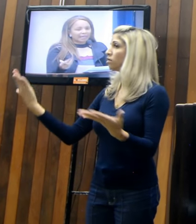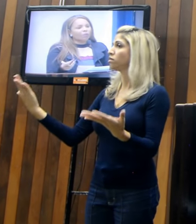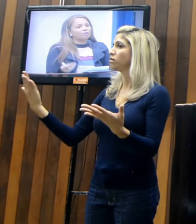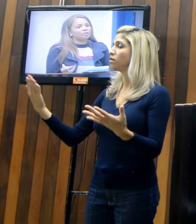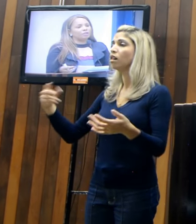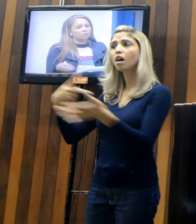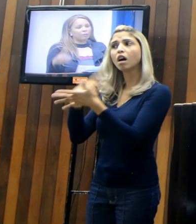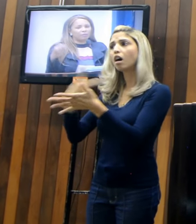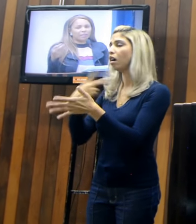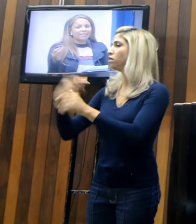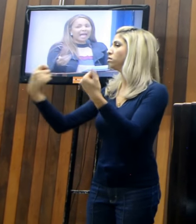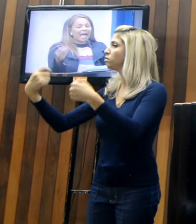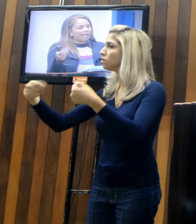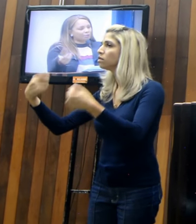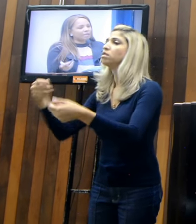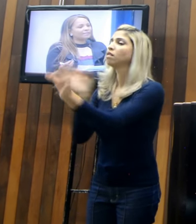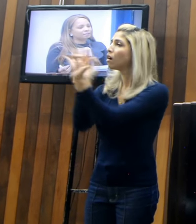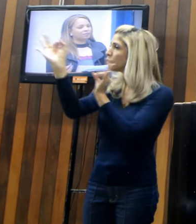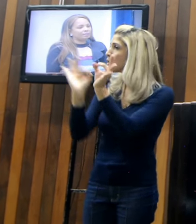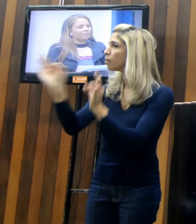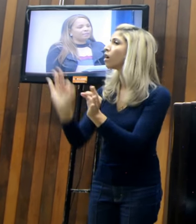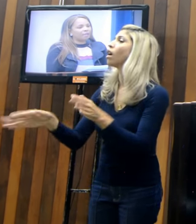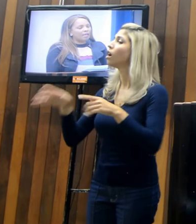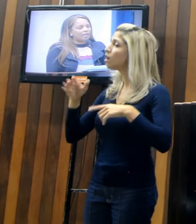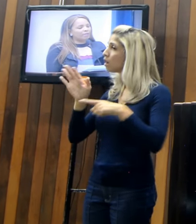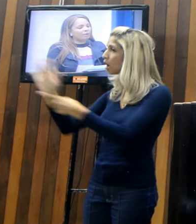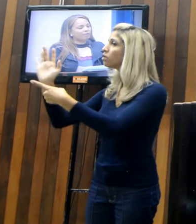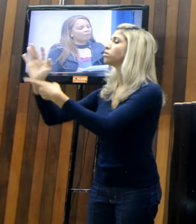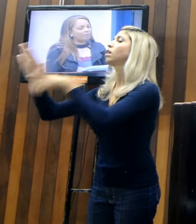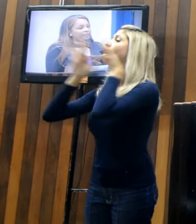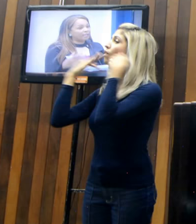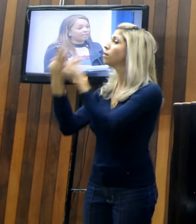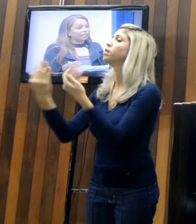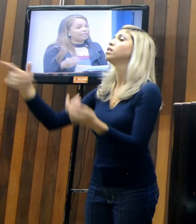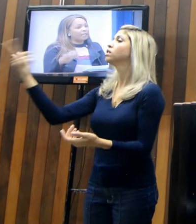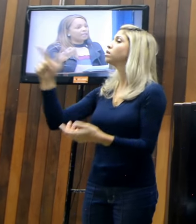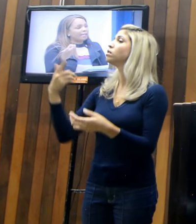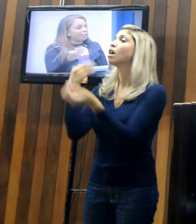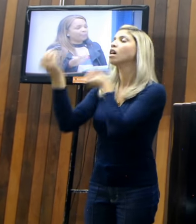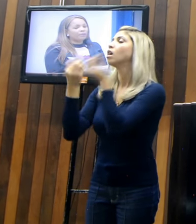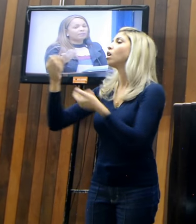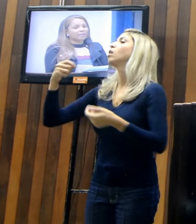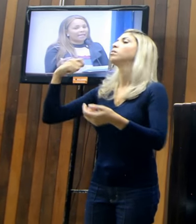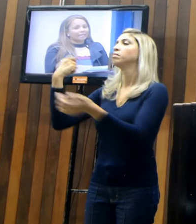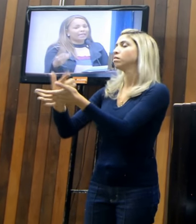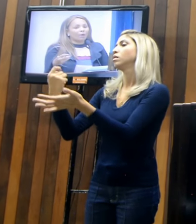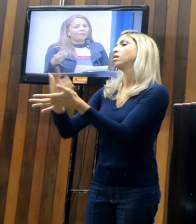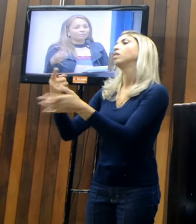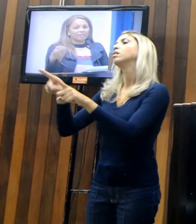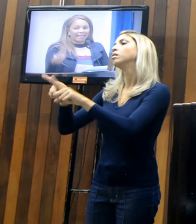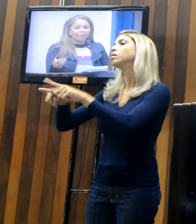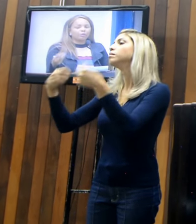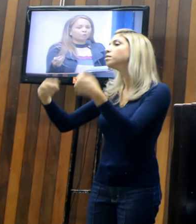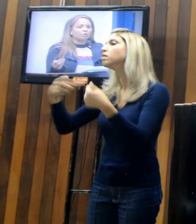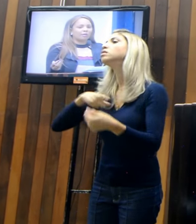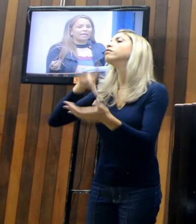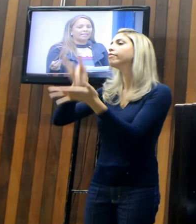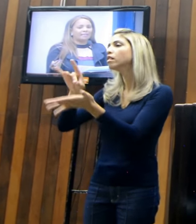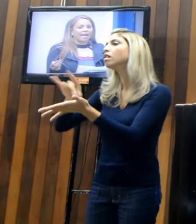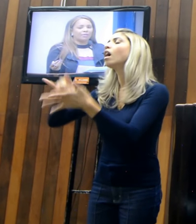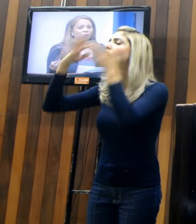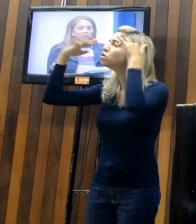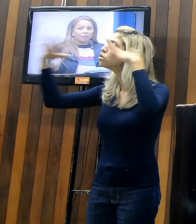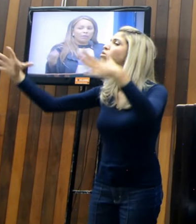vamos tentar corrigir isso, vamos tentar ajudar essas famílias, né, de uma forma verdadeira, que eles possam estar ali realmente tendo o seu sonho